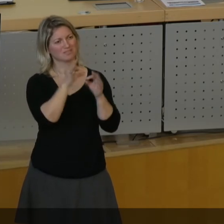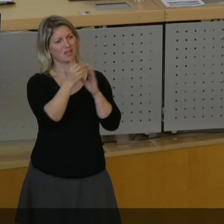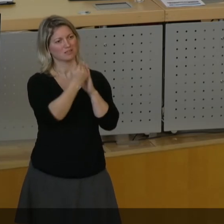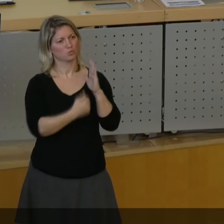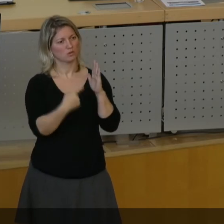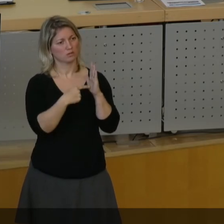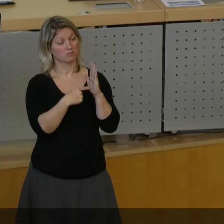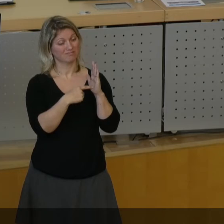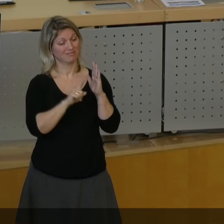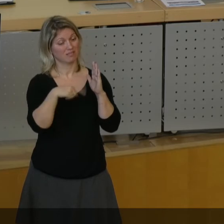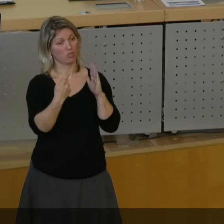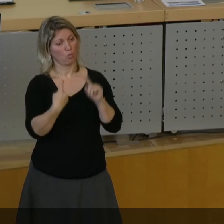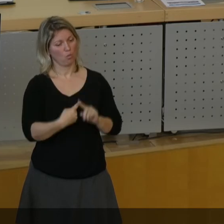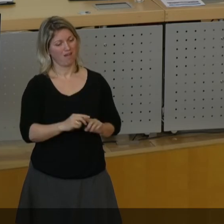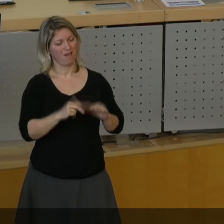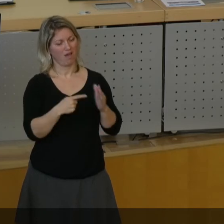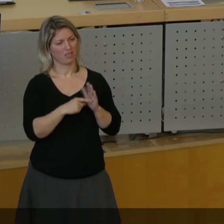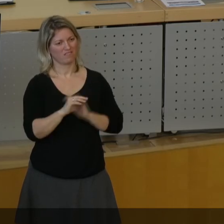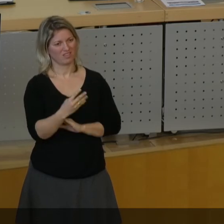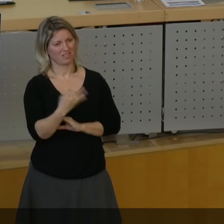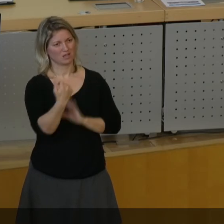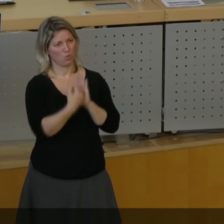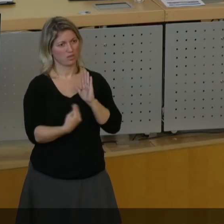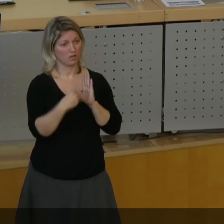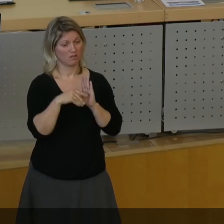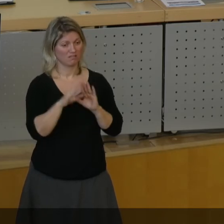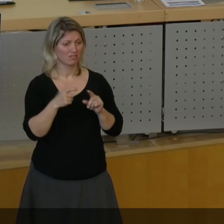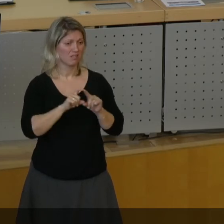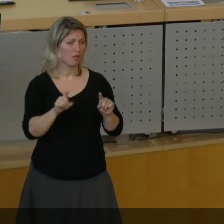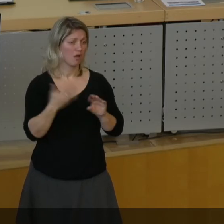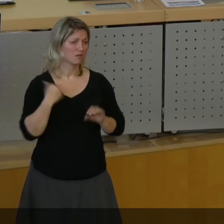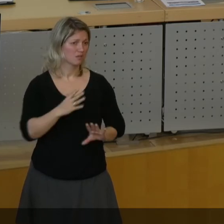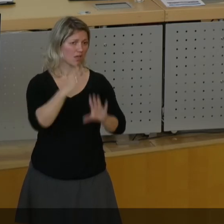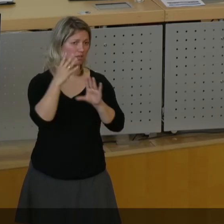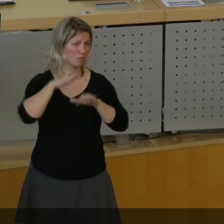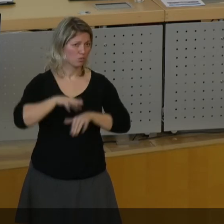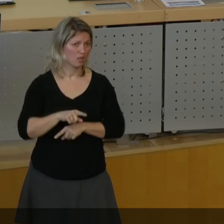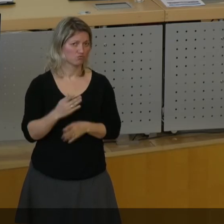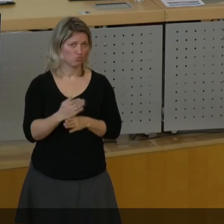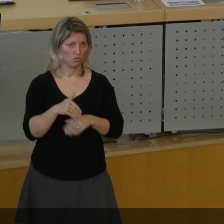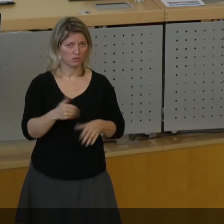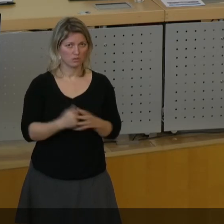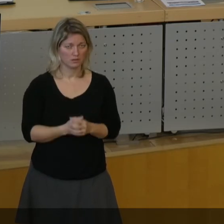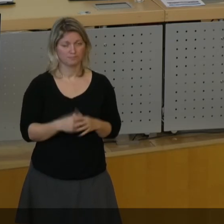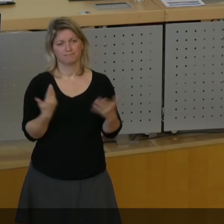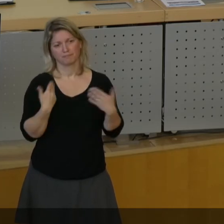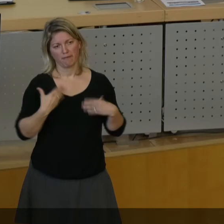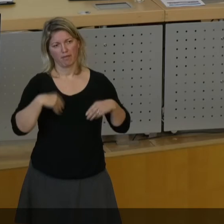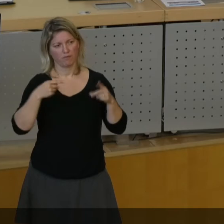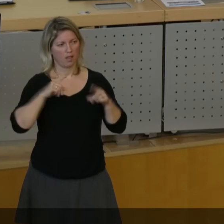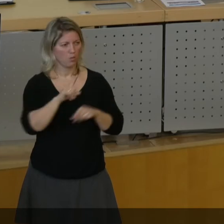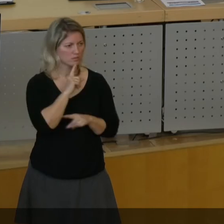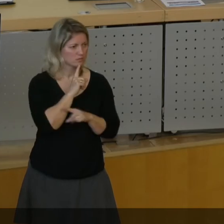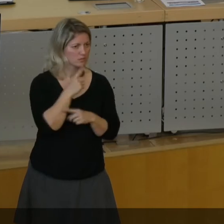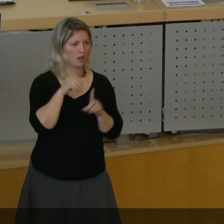Tagesordnungspunkt 8.4 behandelt wird, beschäftigt den Stadtrat seit über zehn Monaten. Aber, da wir nun hier bereits darüber sprechen, fällt